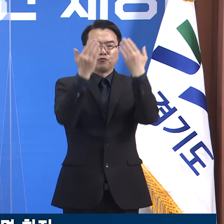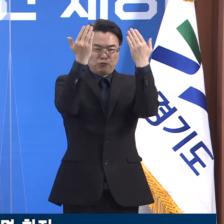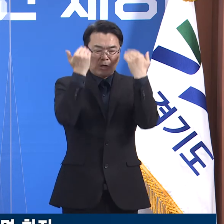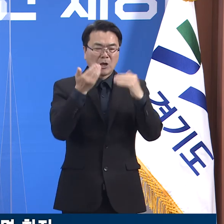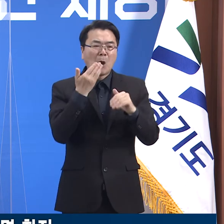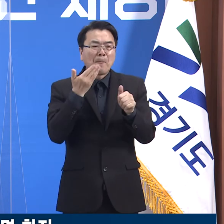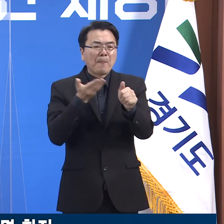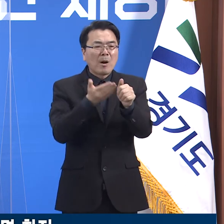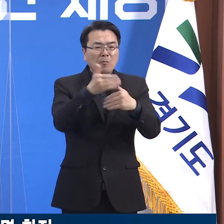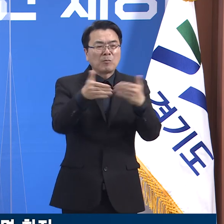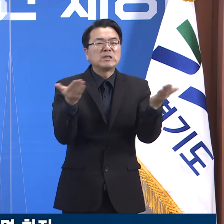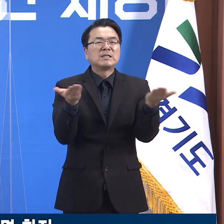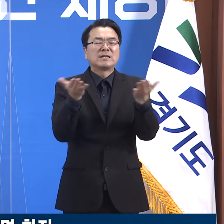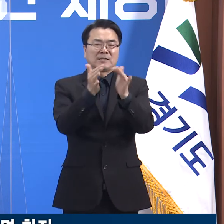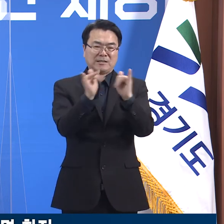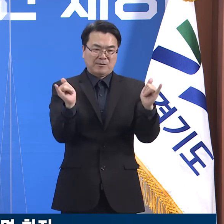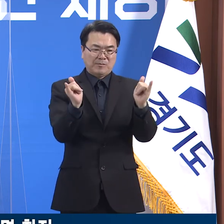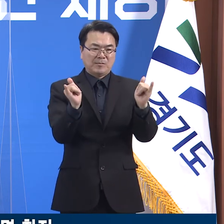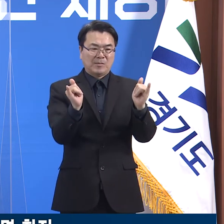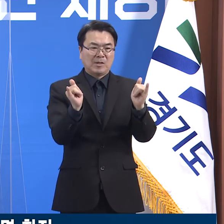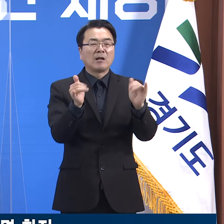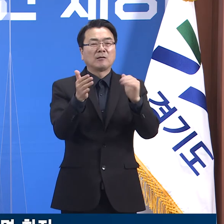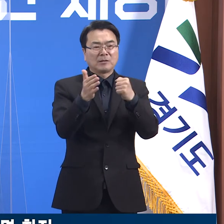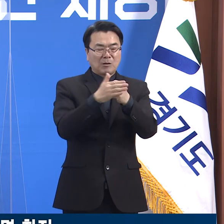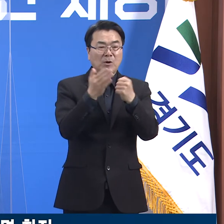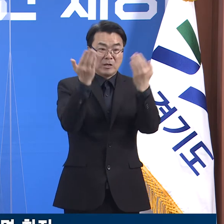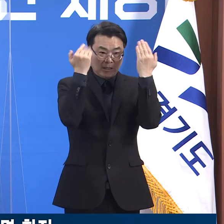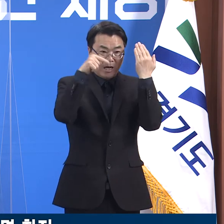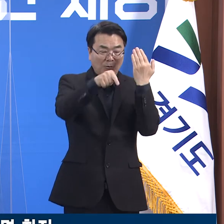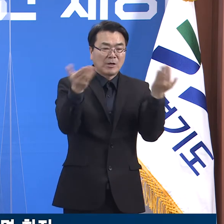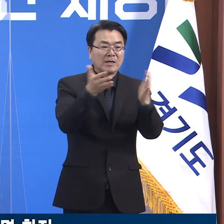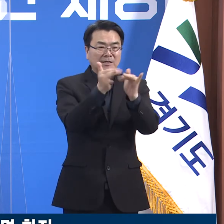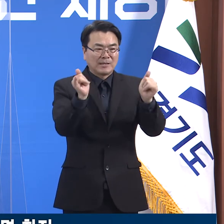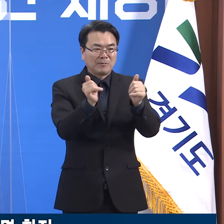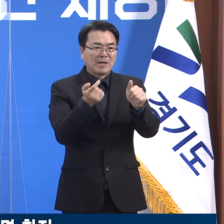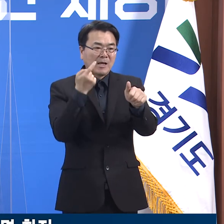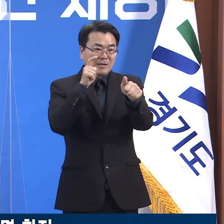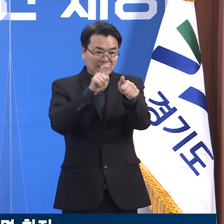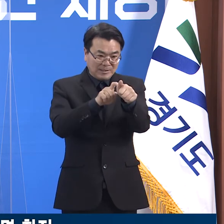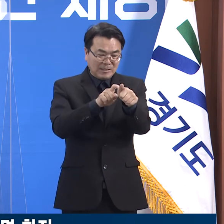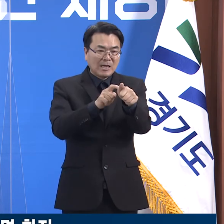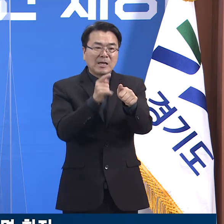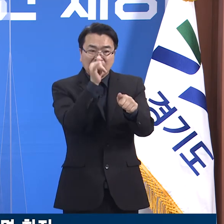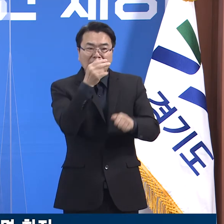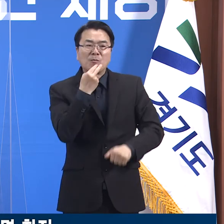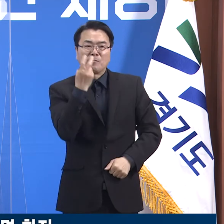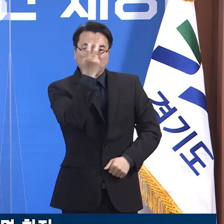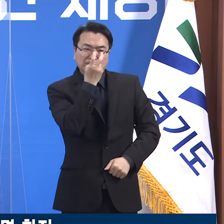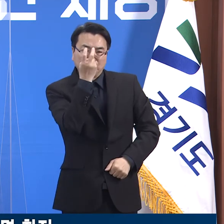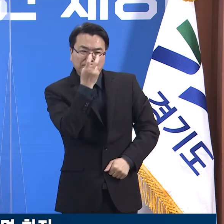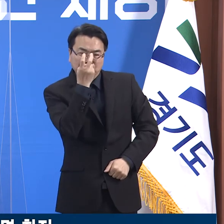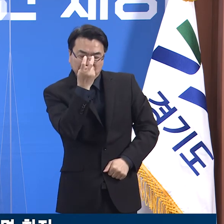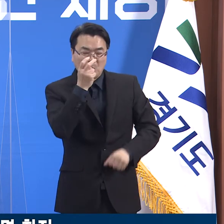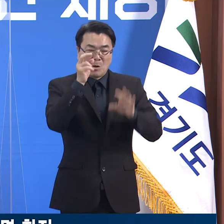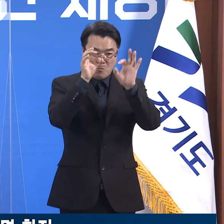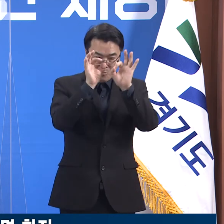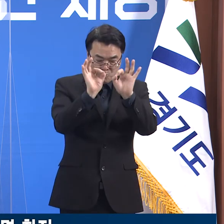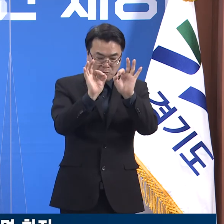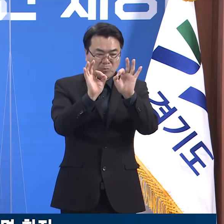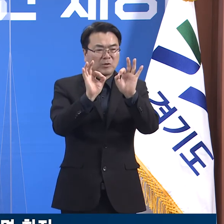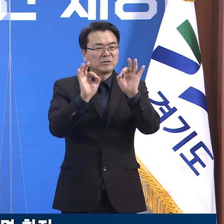직원으로 확인되었고 교직원 등을 대상으로 진단검사가 실시되었습니다. 20일 0시 기준